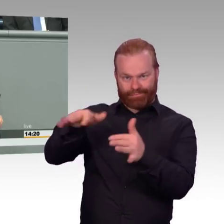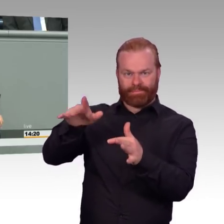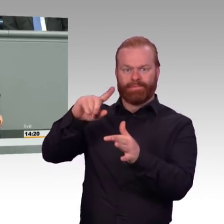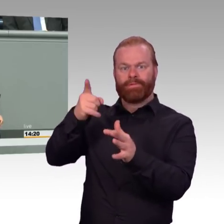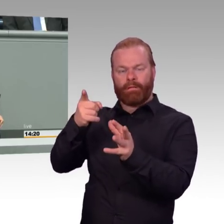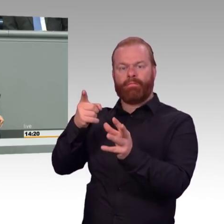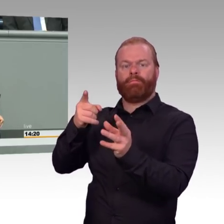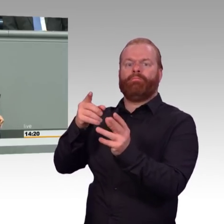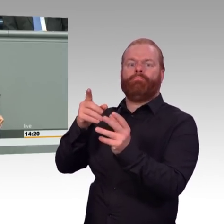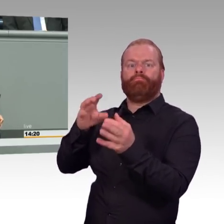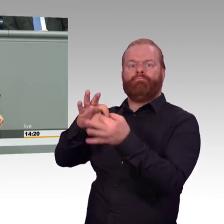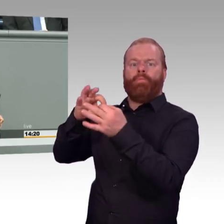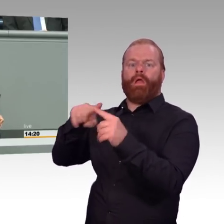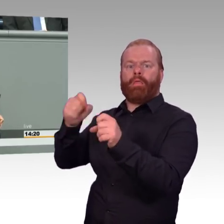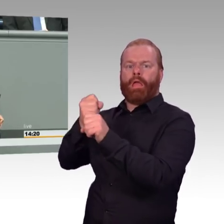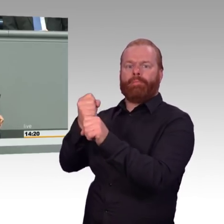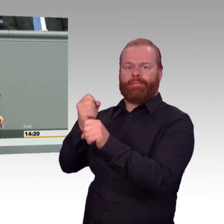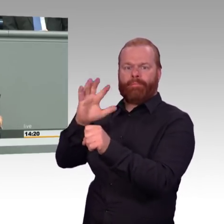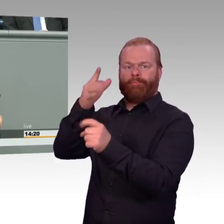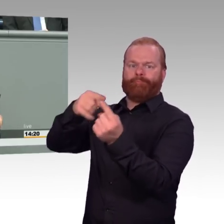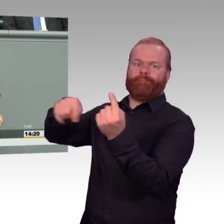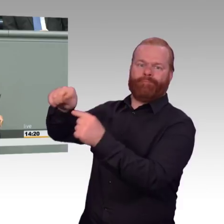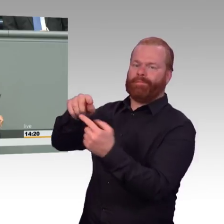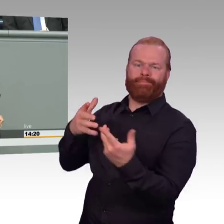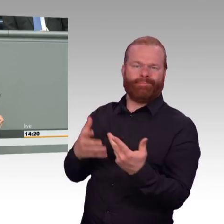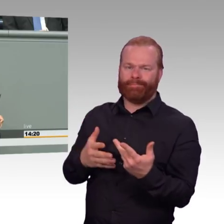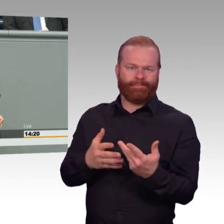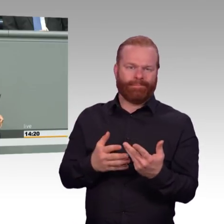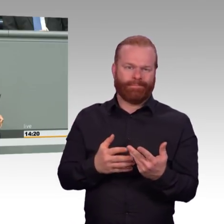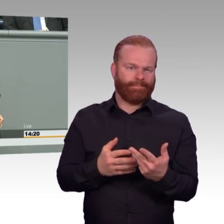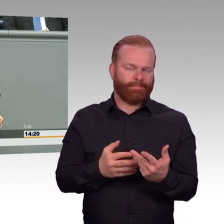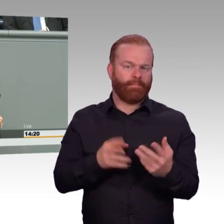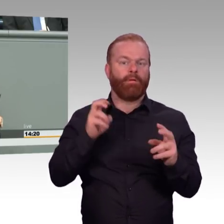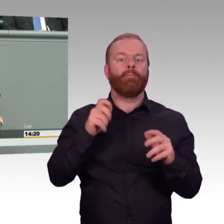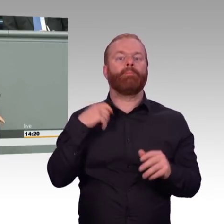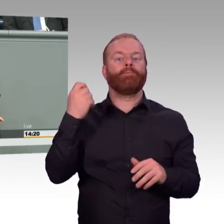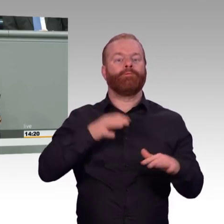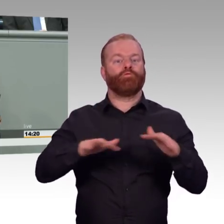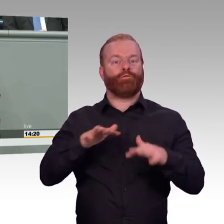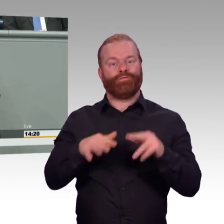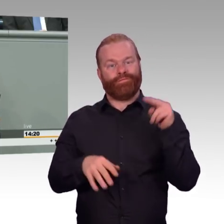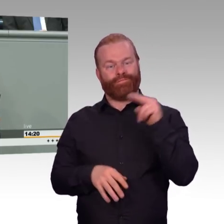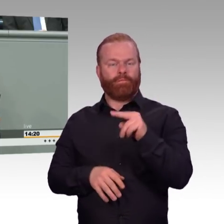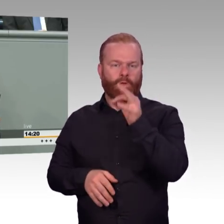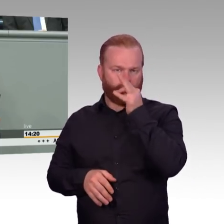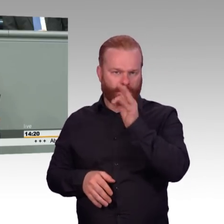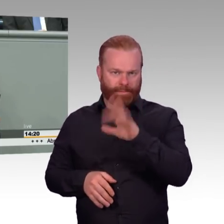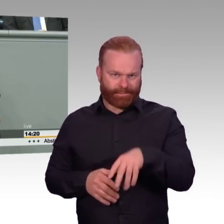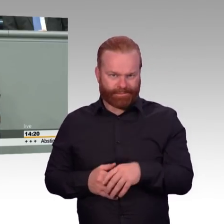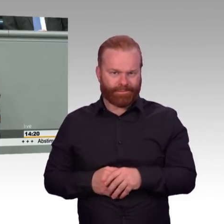.760 Stunden, die wir Versorgungssicherheit gewährleisten müssen. Der wirtschaftliche Betrieb von Braunkohlekraftwerken liegt bei 6.000